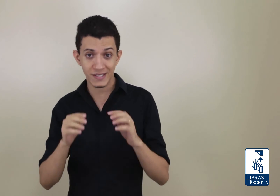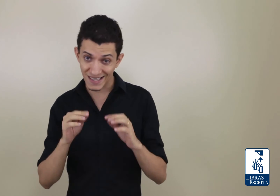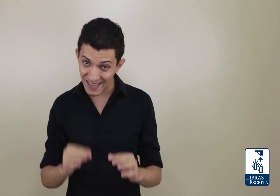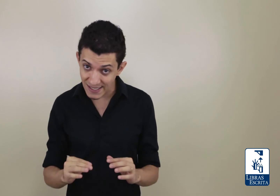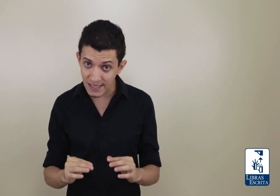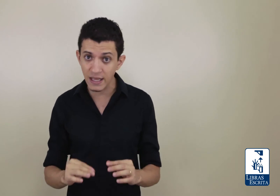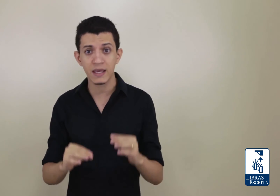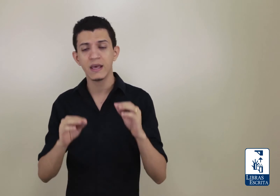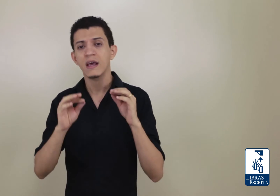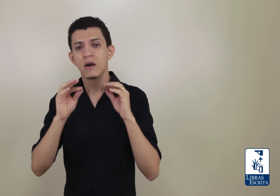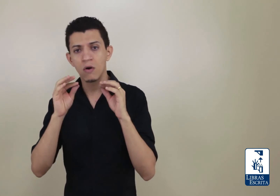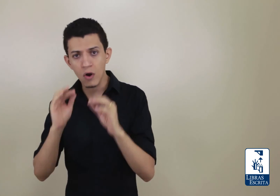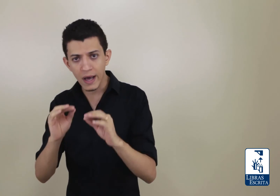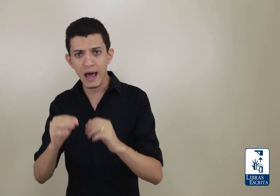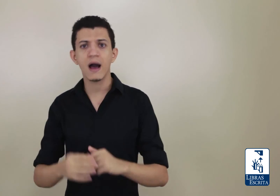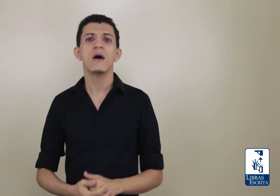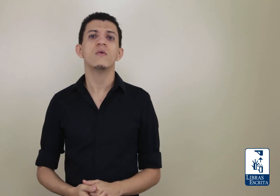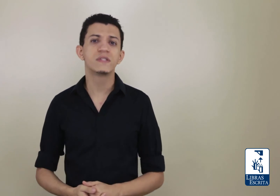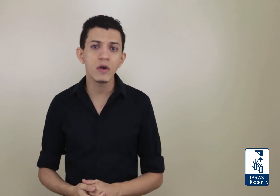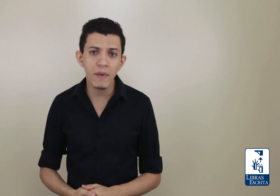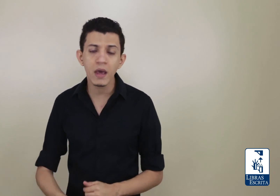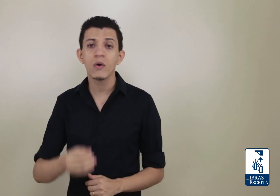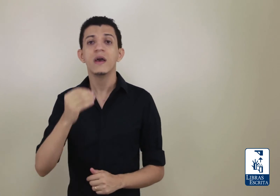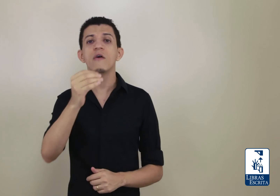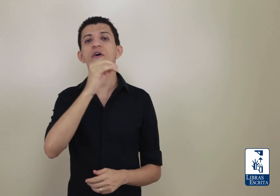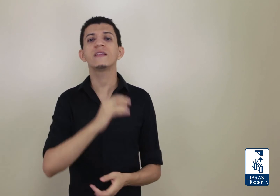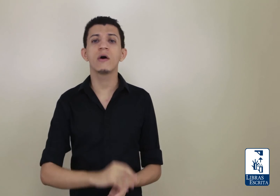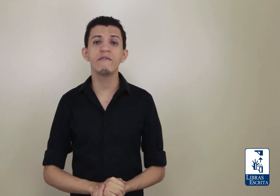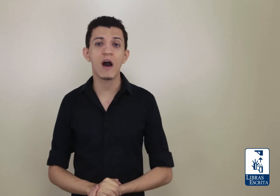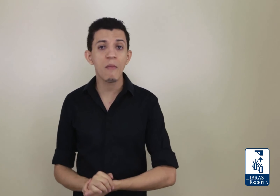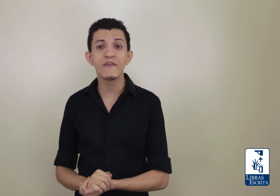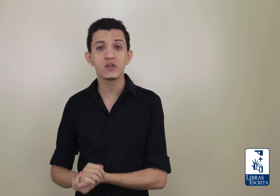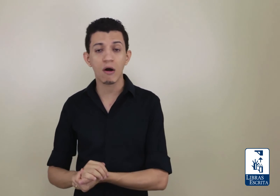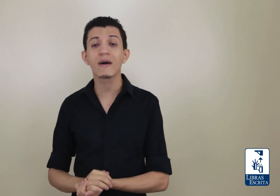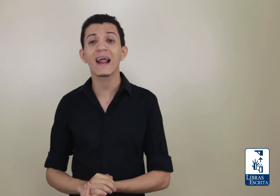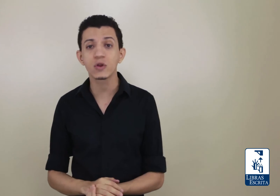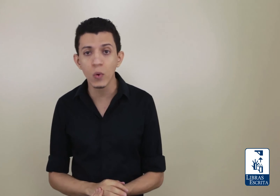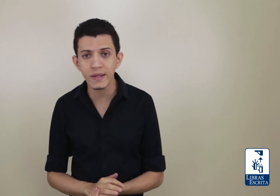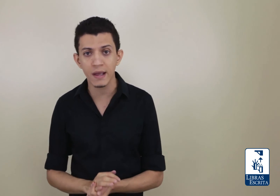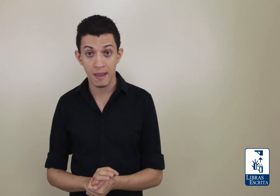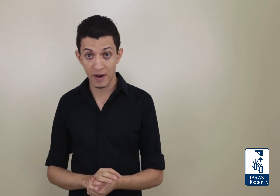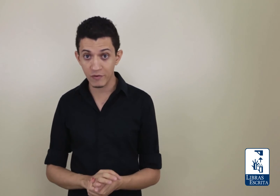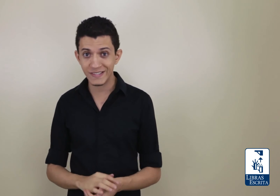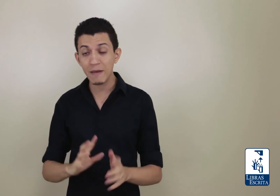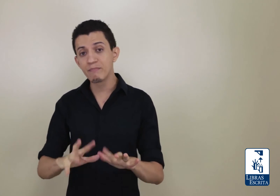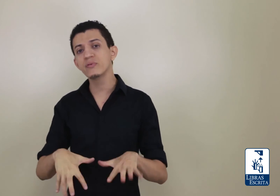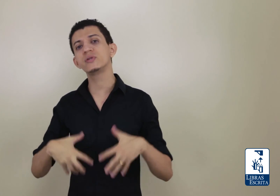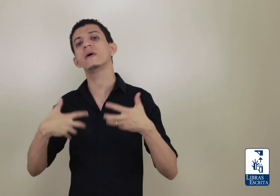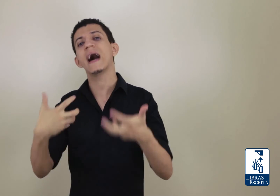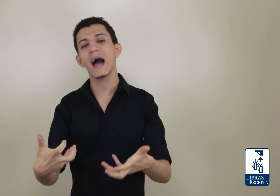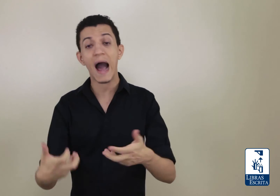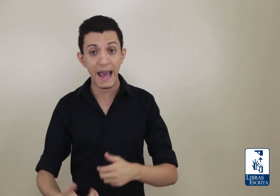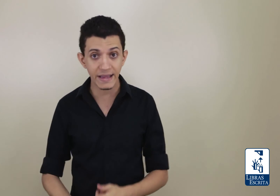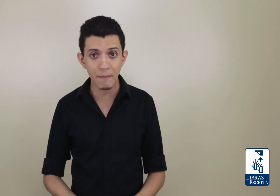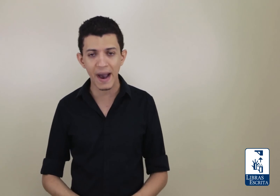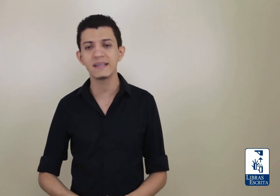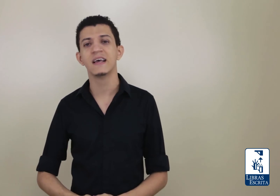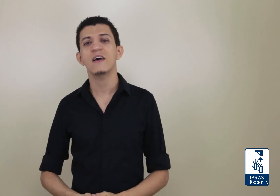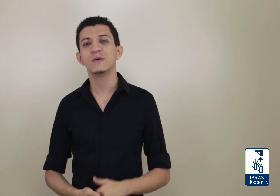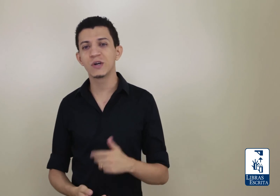acessar esse link, coloca lá o seu e-mail e eu vou então enviar uma videoaula gratuita para você impulsionar ainda mais os seus